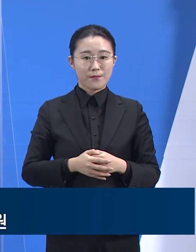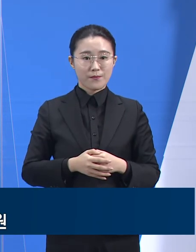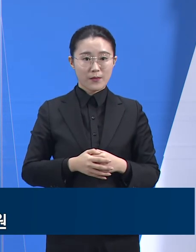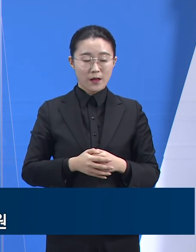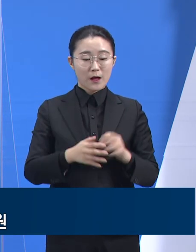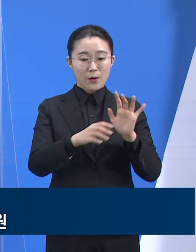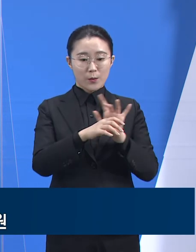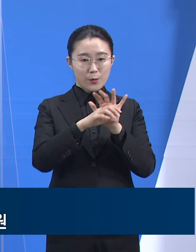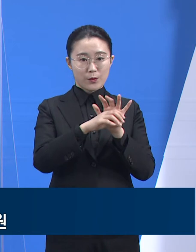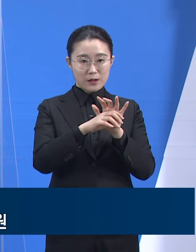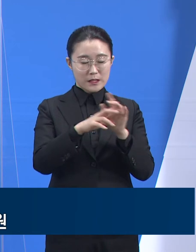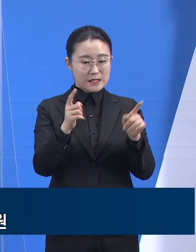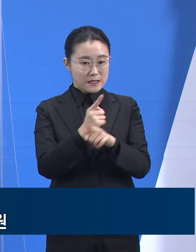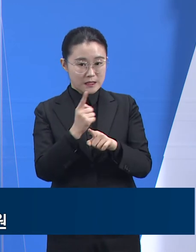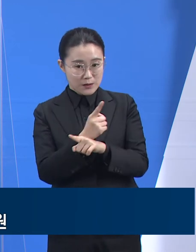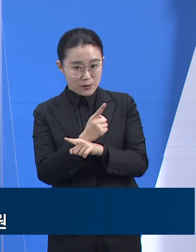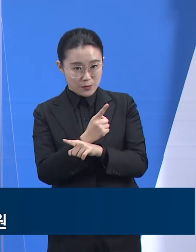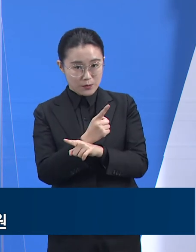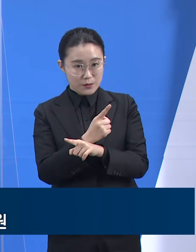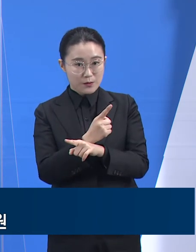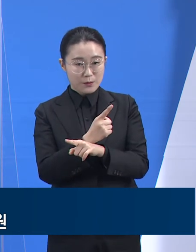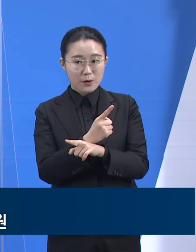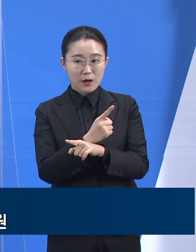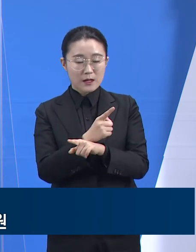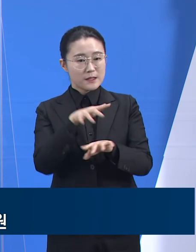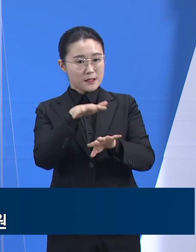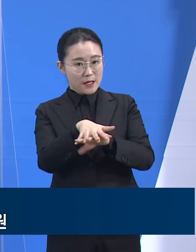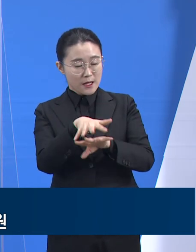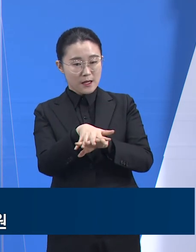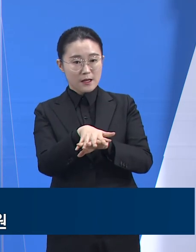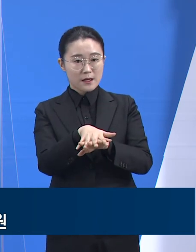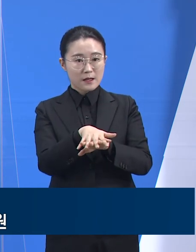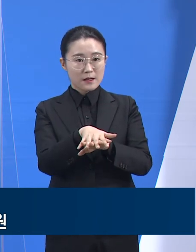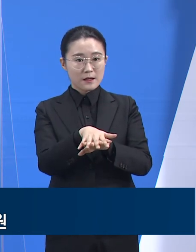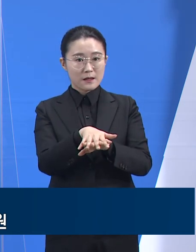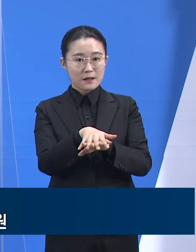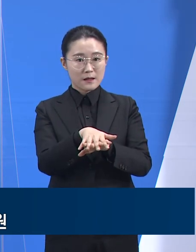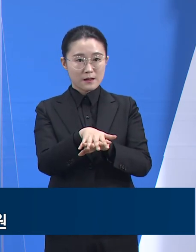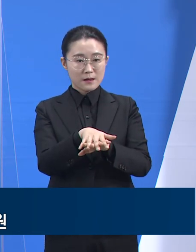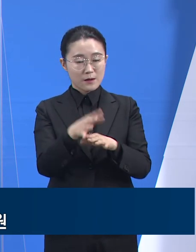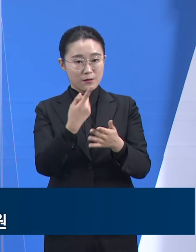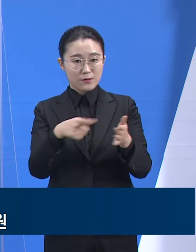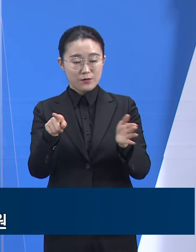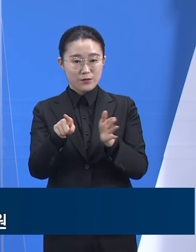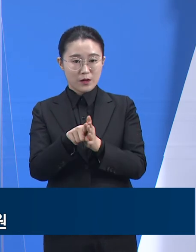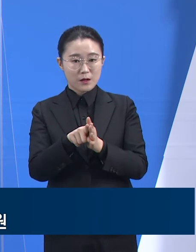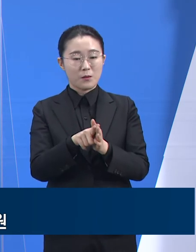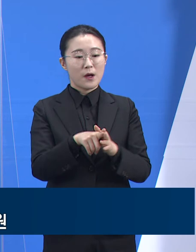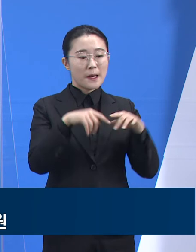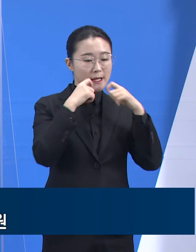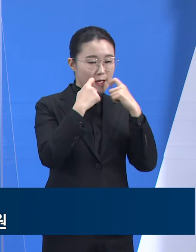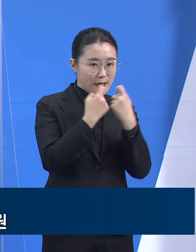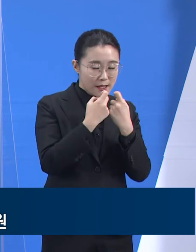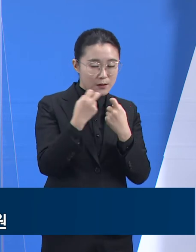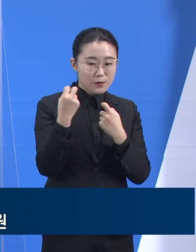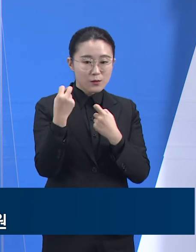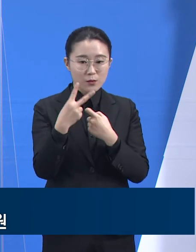신뢰와 자율성에 근거한 민관협력형 거버넌스를 매우 중요하게 생각합니다.